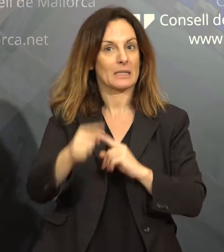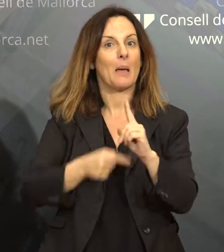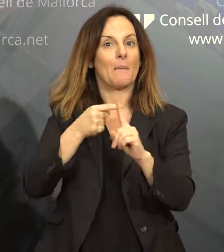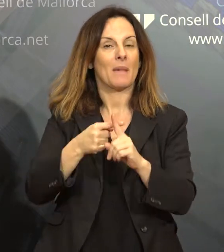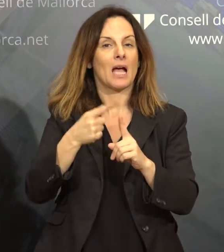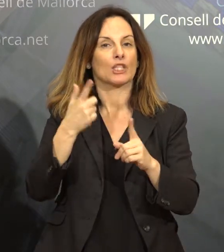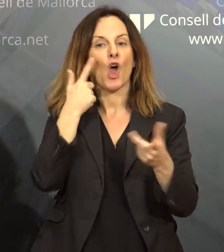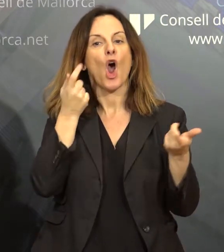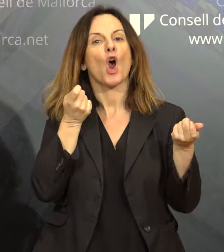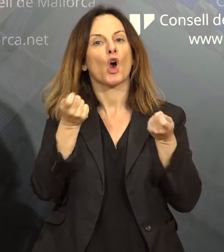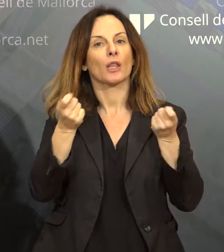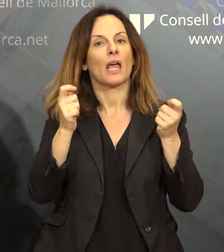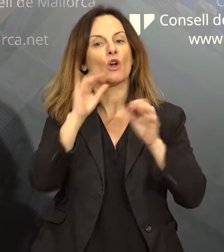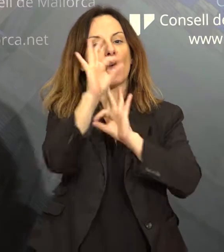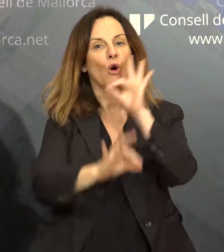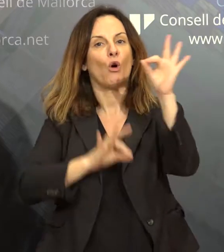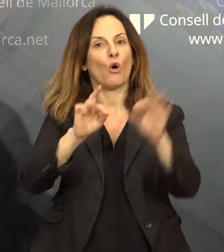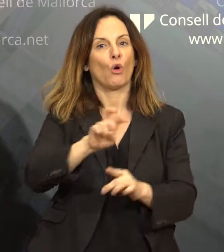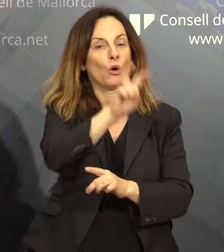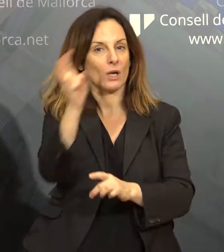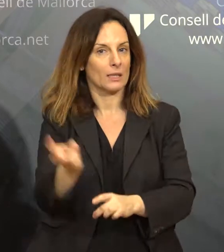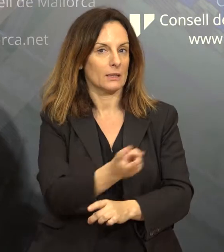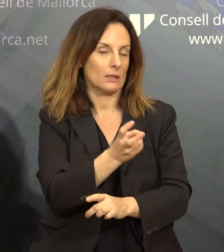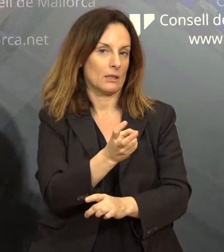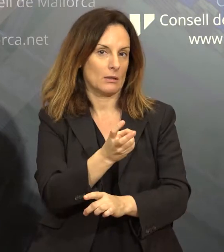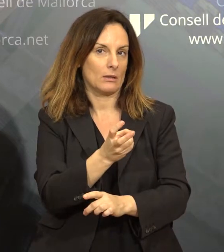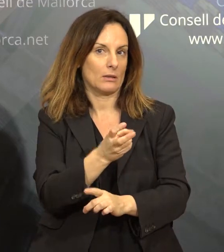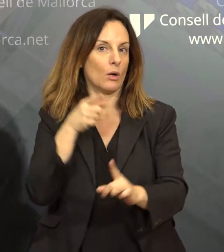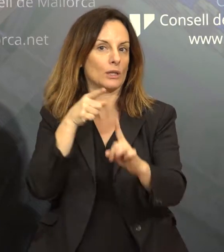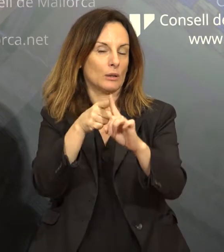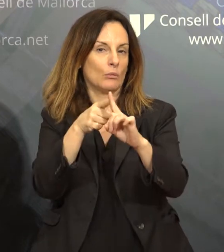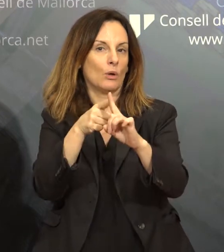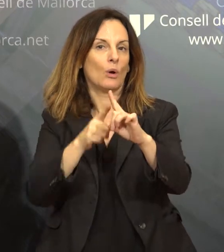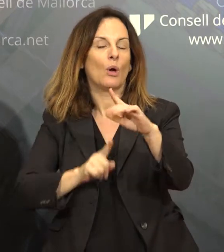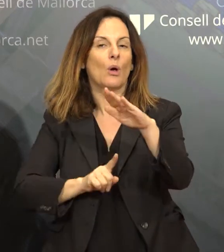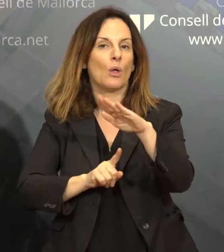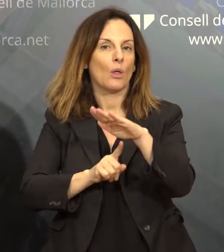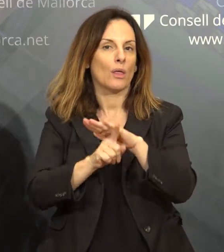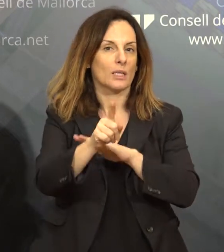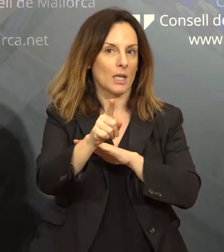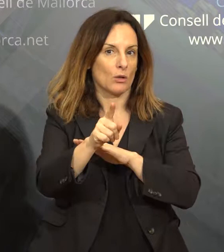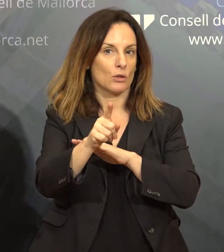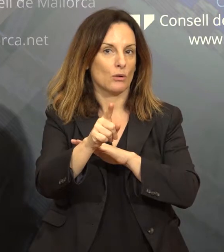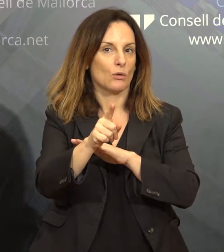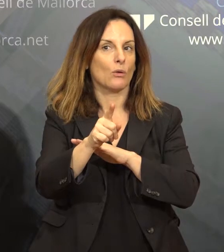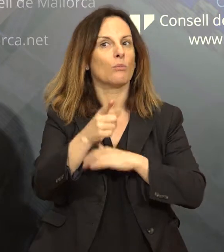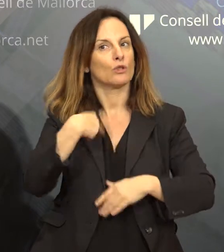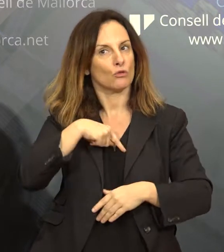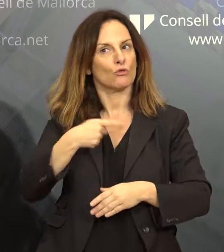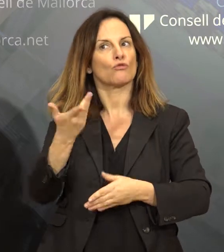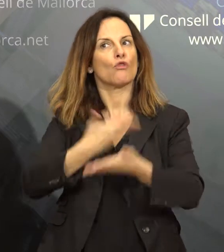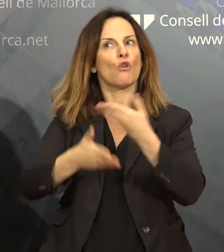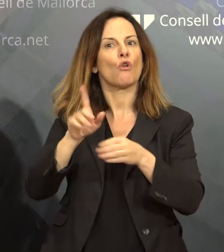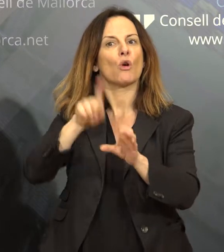Coordinadora de Organitzacions para el Desarrollo, poniendo un documental